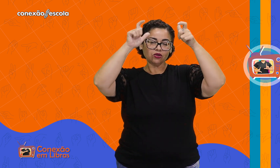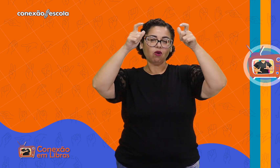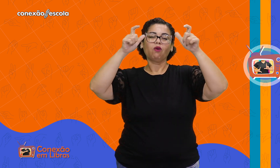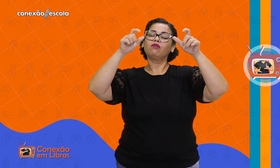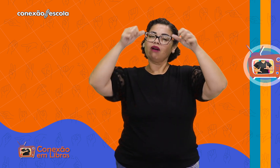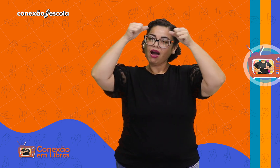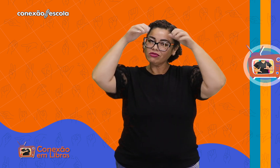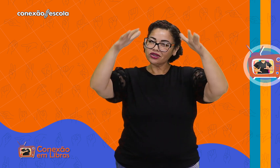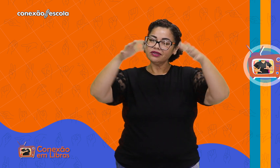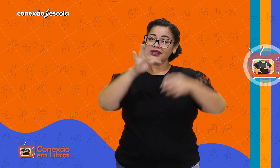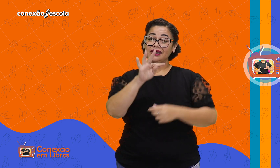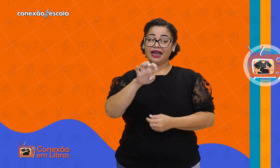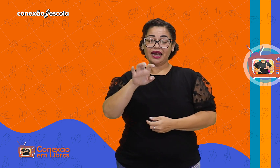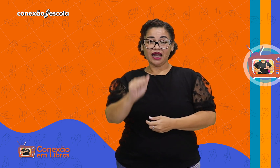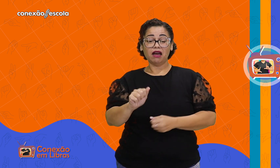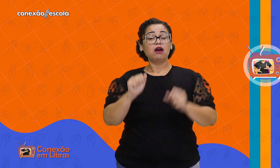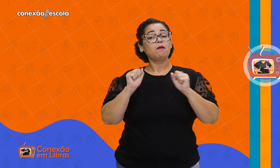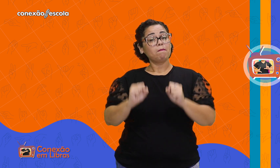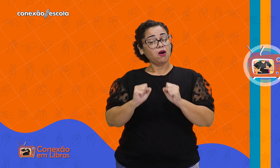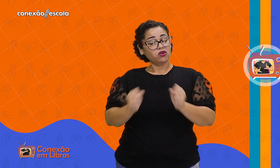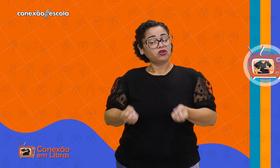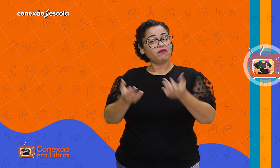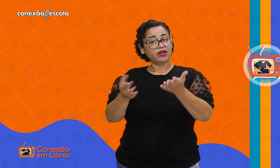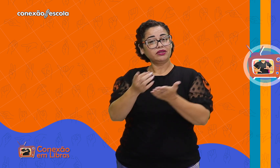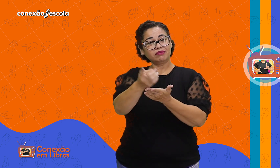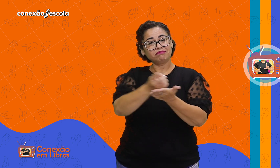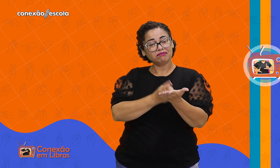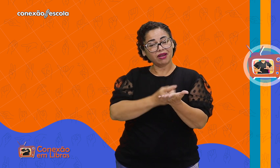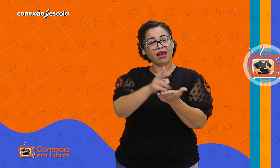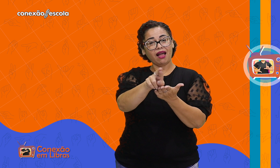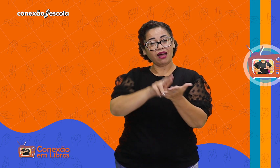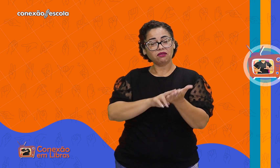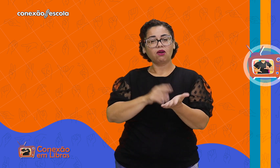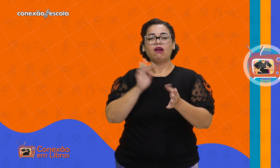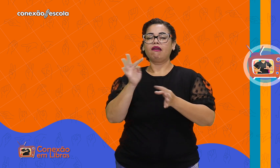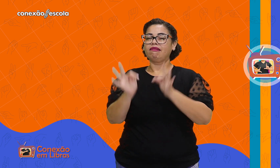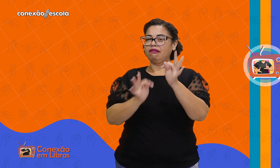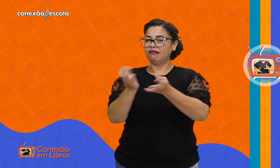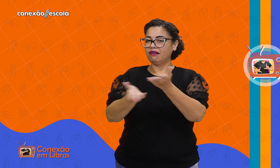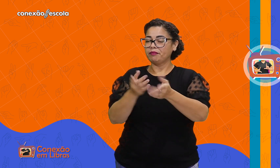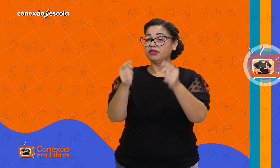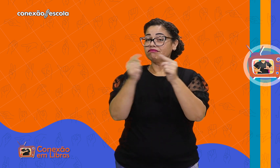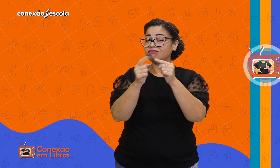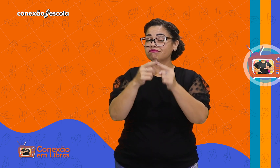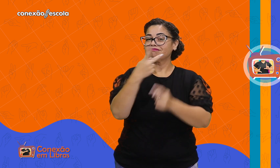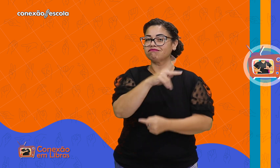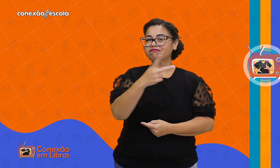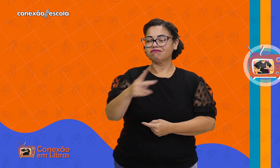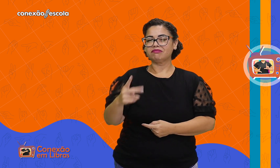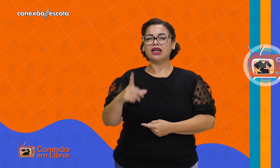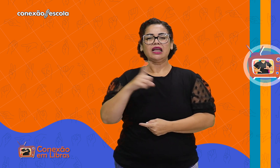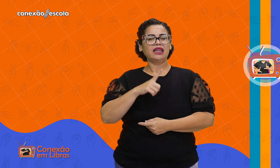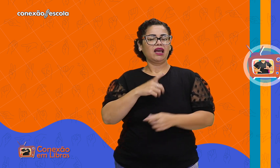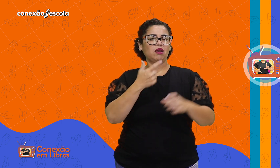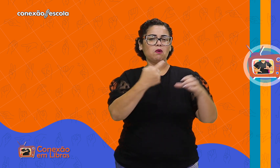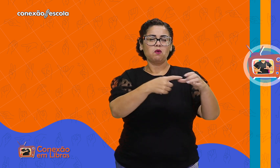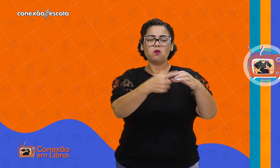em transtorno do espectro autista, TEA, podem oferecer diagnósticos e tratamento adequado. Existem